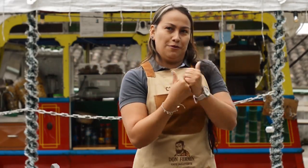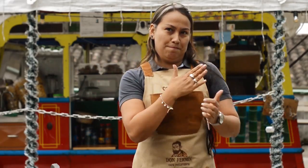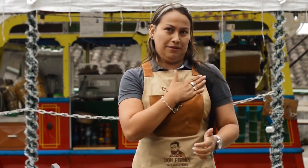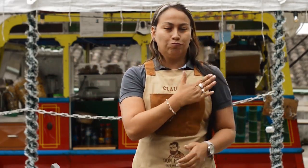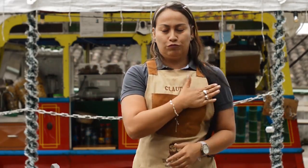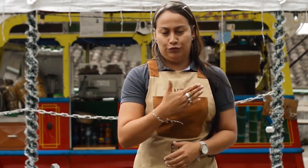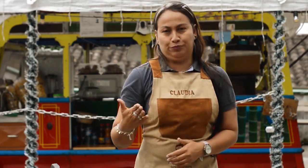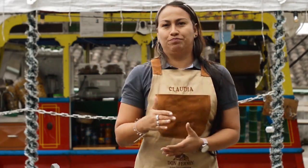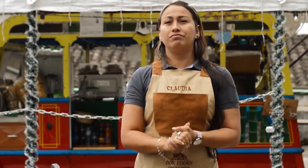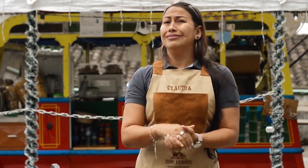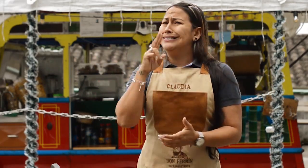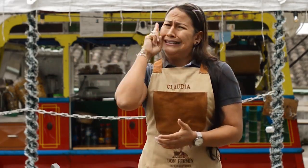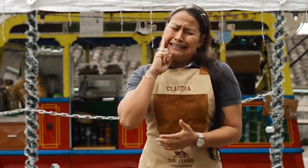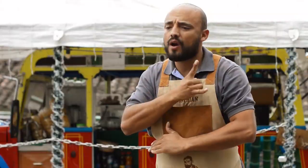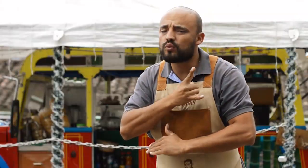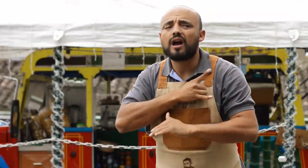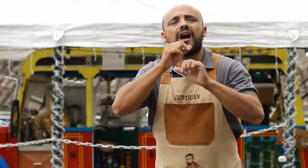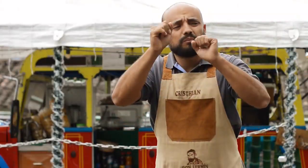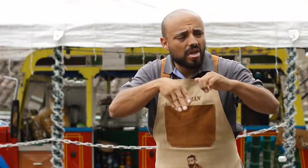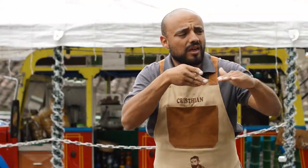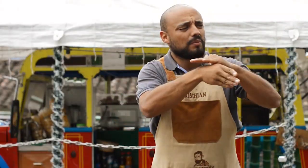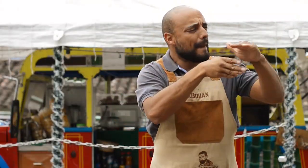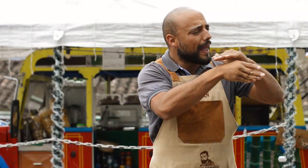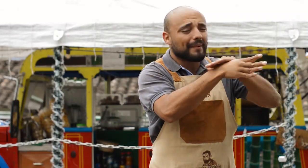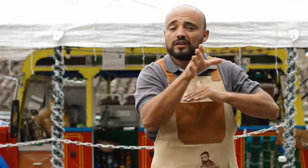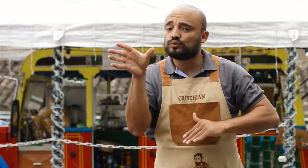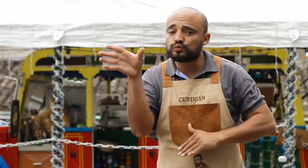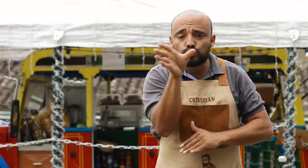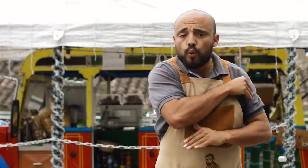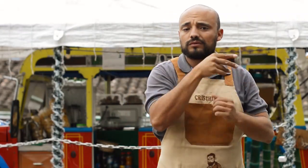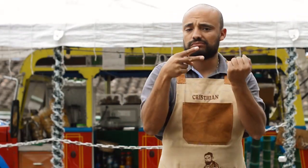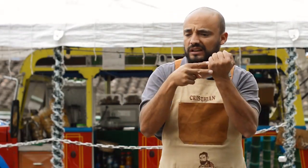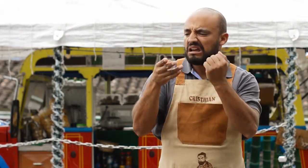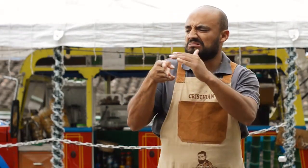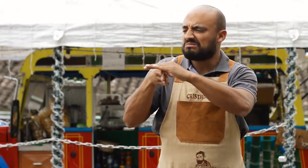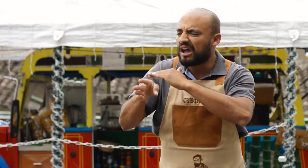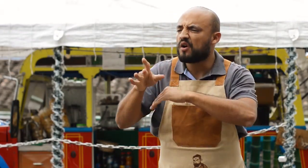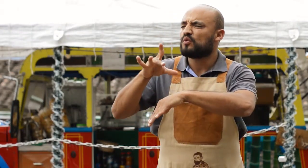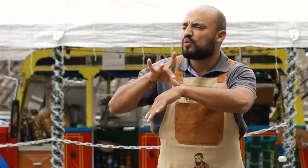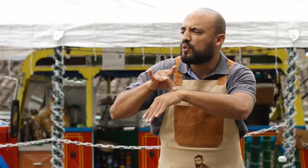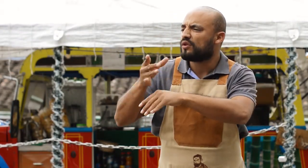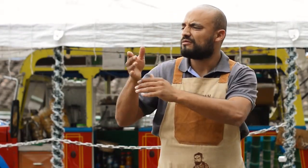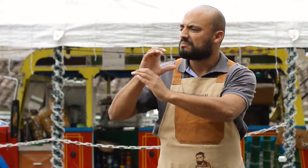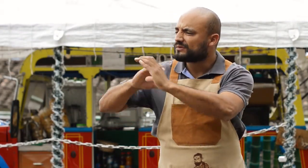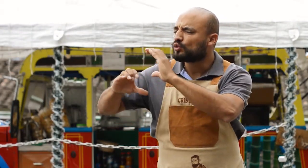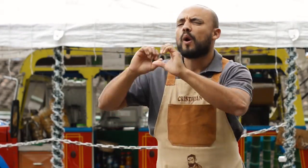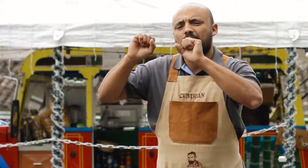negocio es muy reconocido. Hemos tenido la oportunidad de comunicarnos con la sociedad en general, médicos,